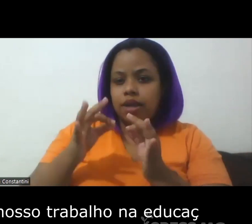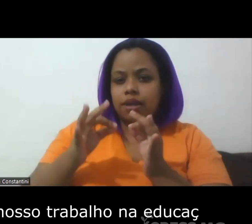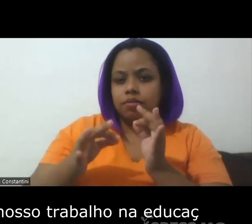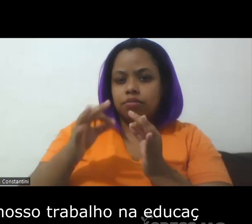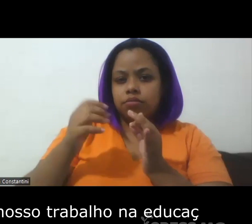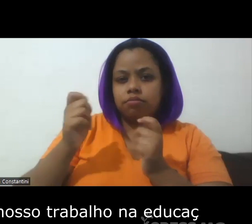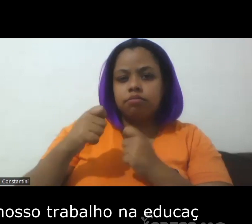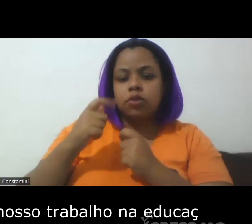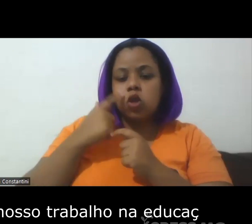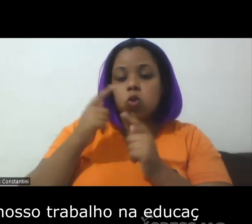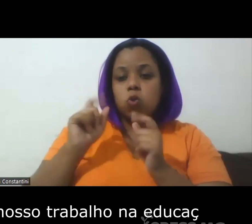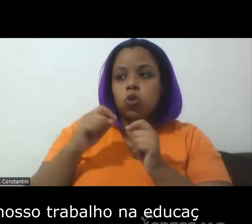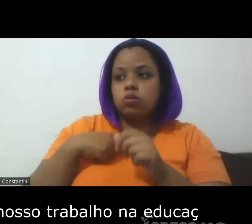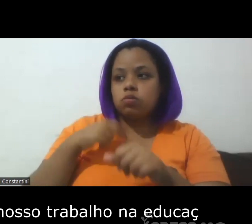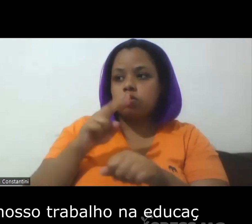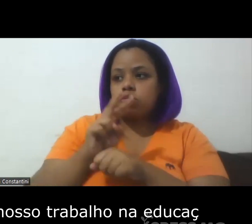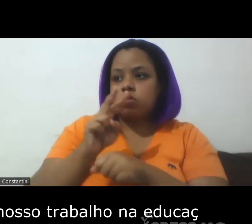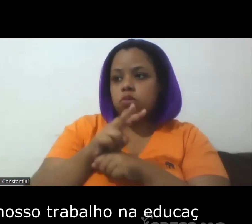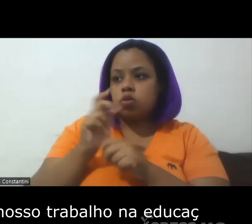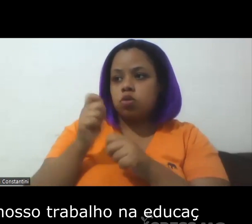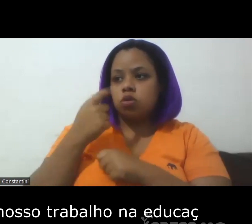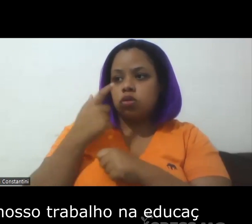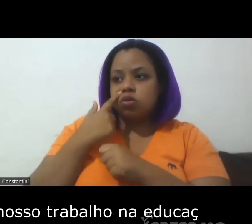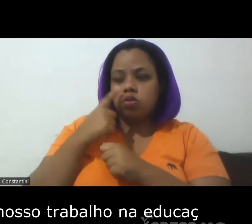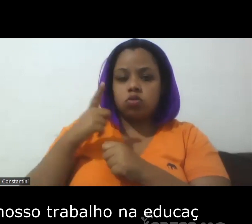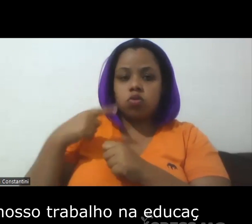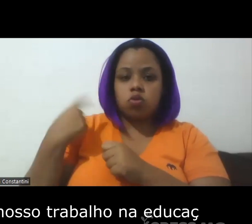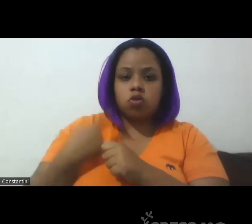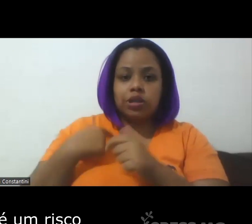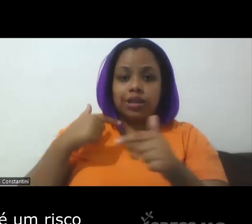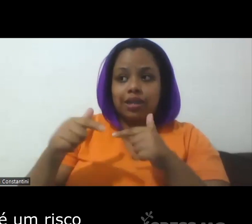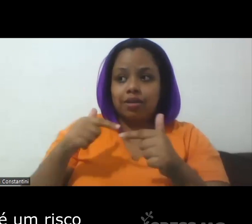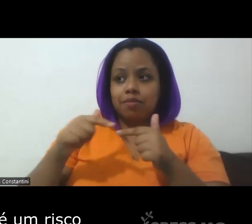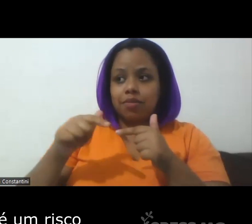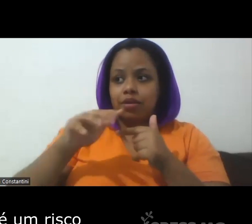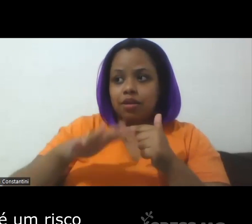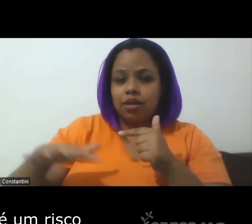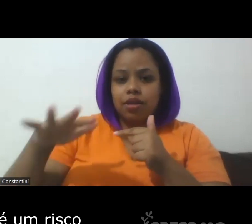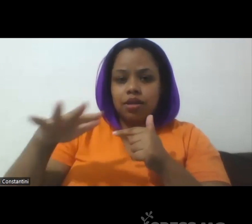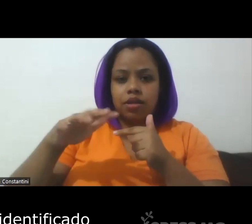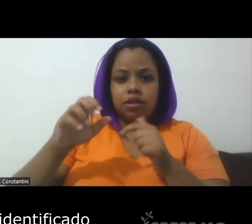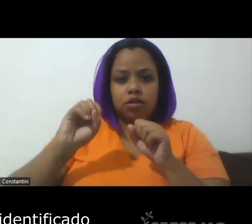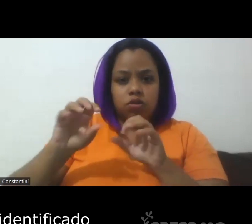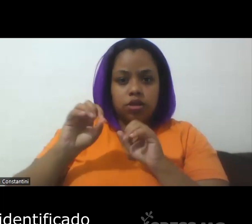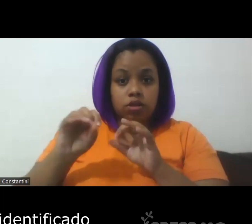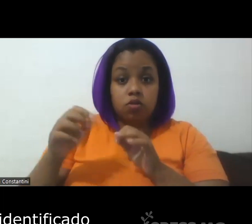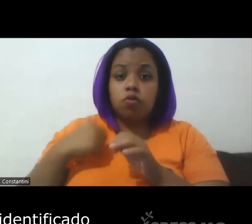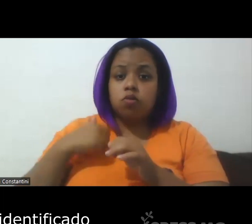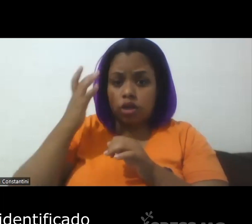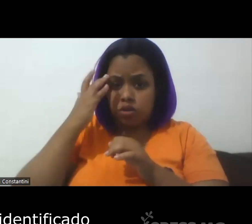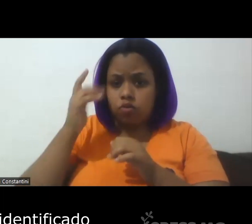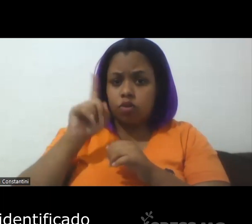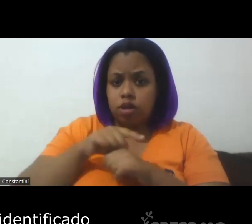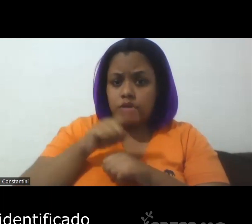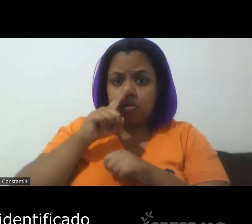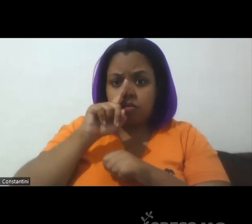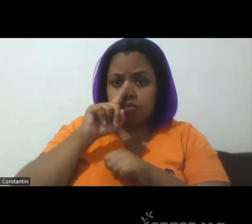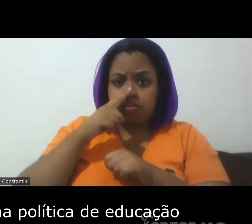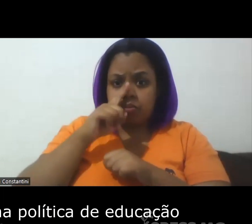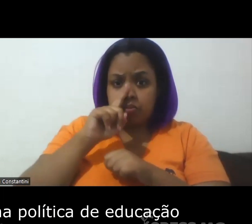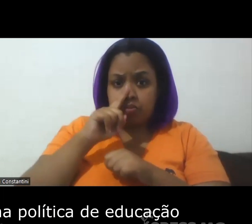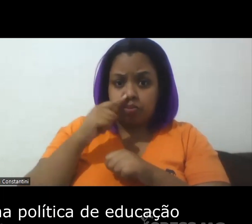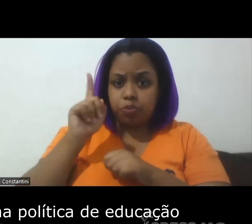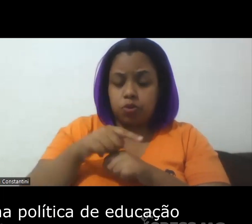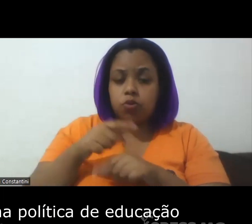uma assistencialização do nosso trabalho na educação acho que isso é um risco né que nós temos identificado né